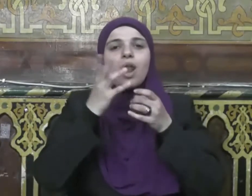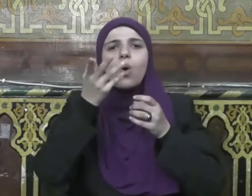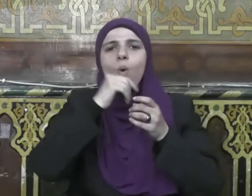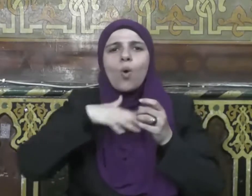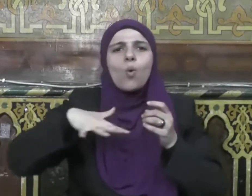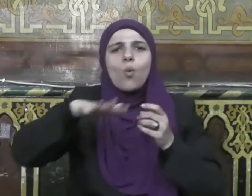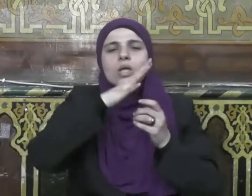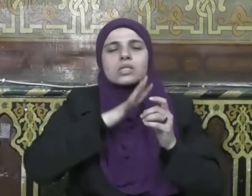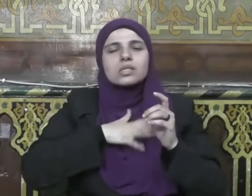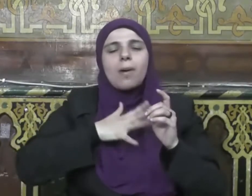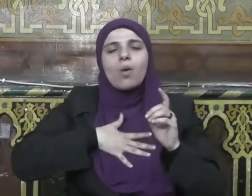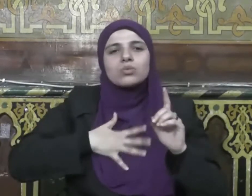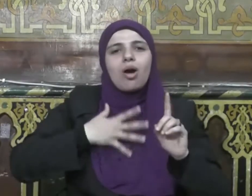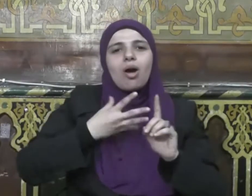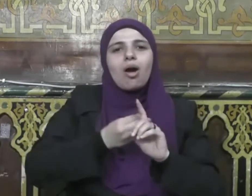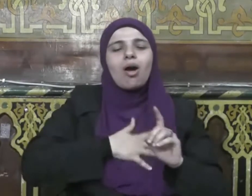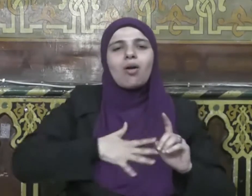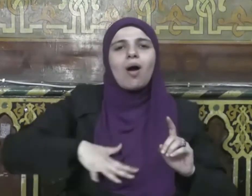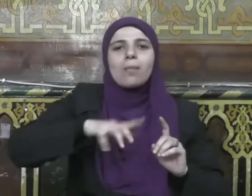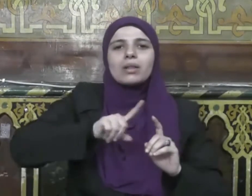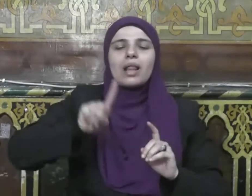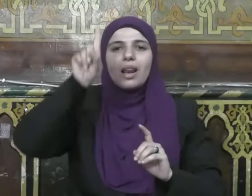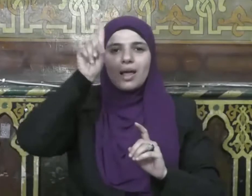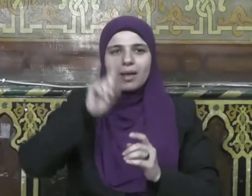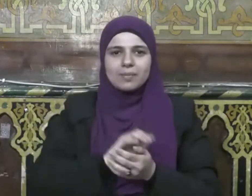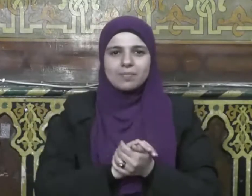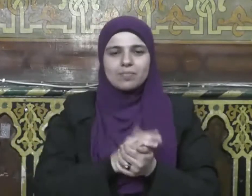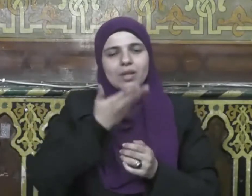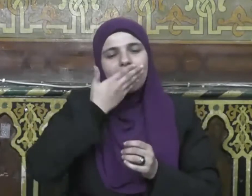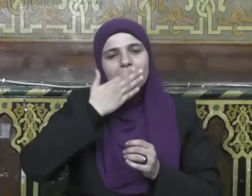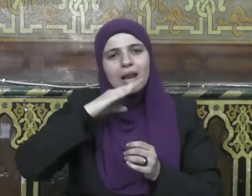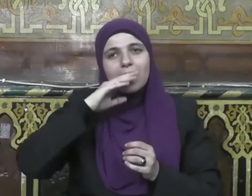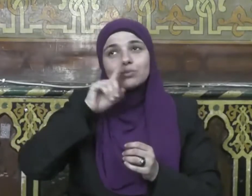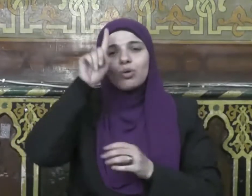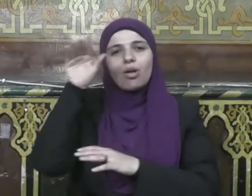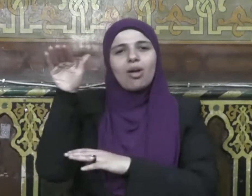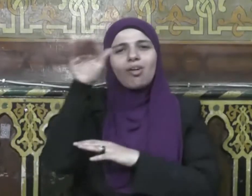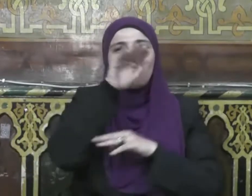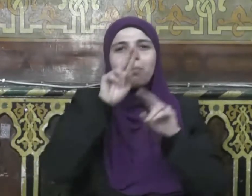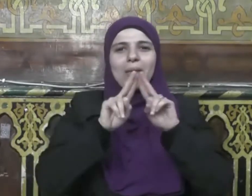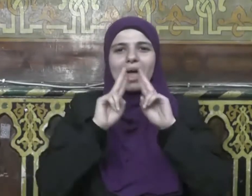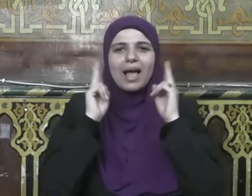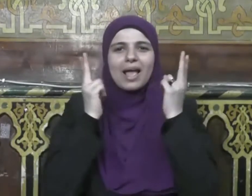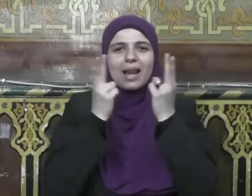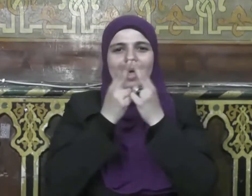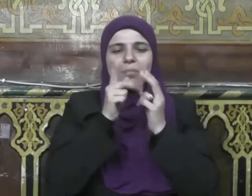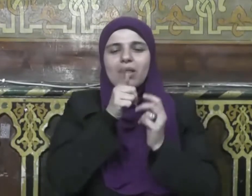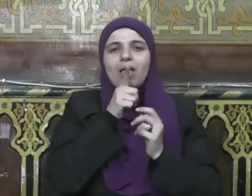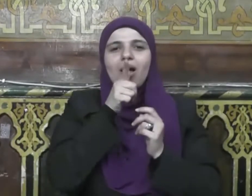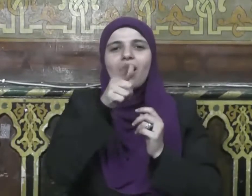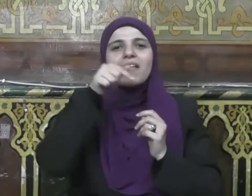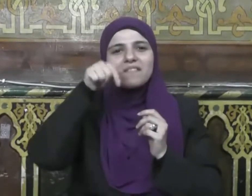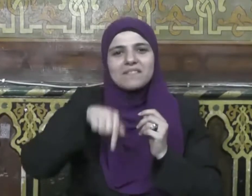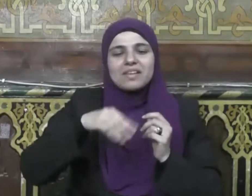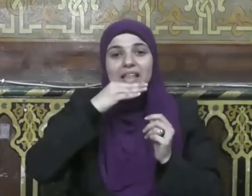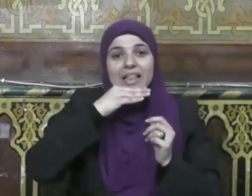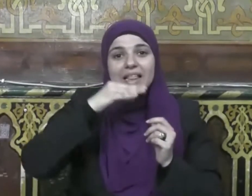رب العالمين القائل في كتابه الكريم ليس البر أن تولوا وجوهكم